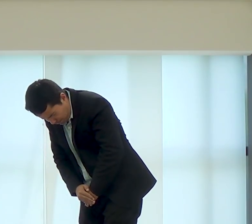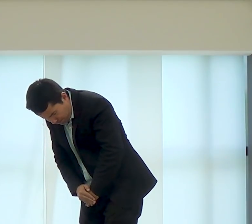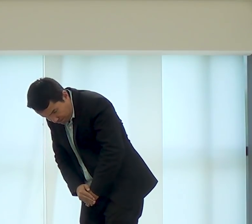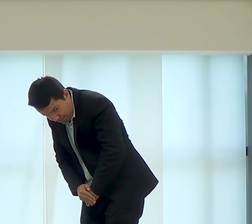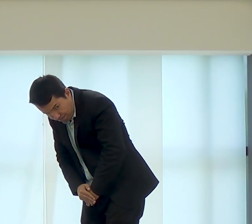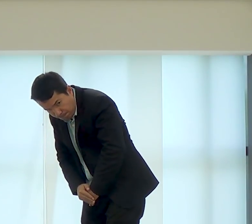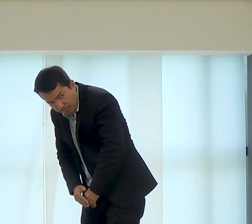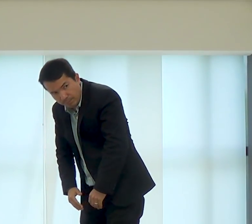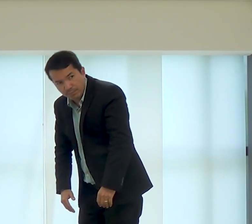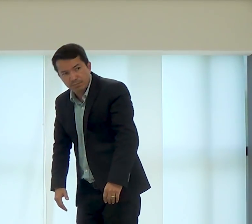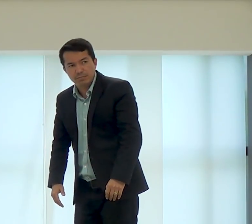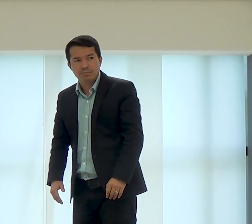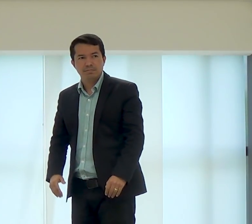Eu vou obedecer,